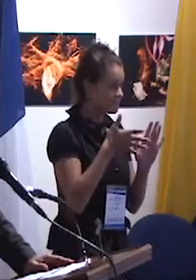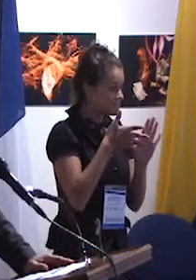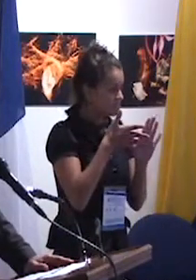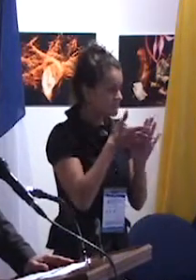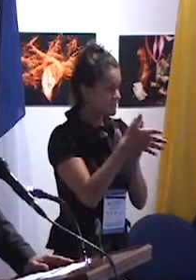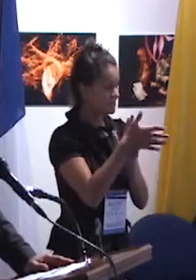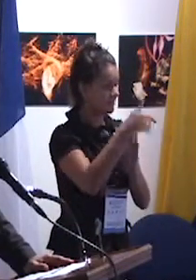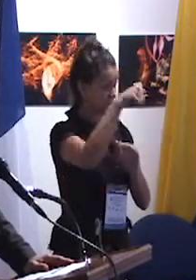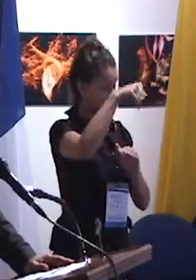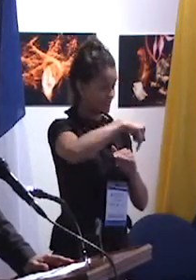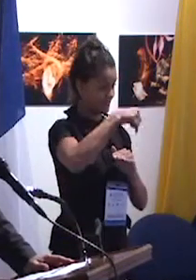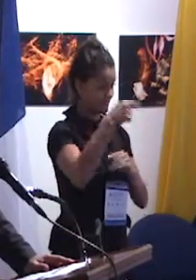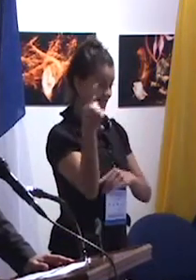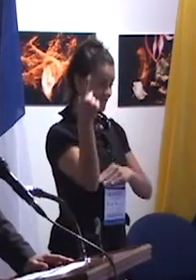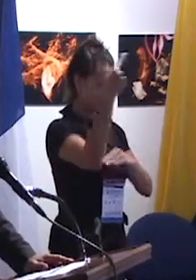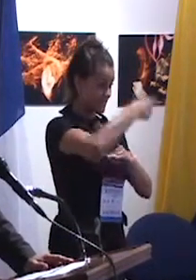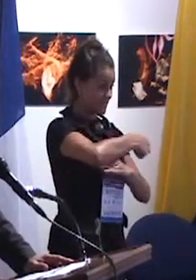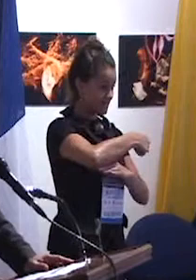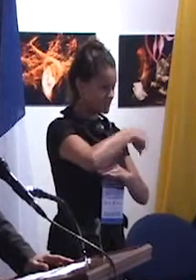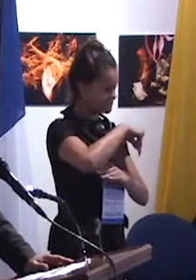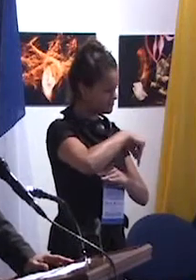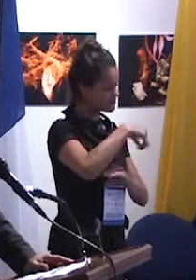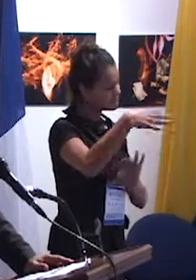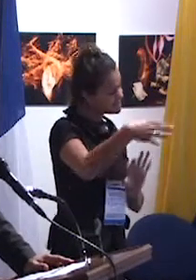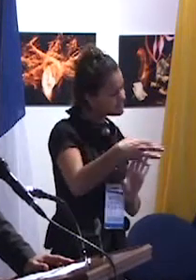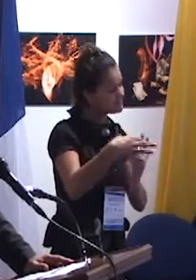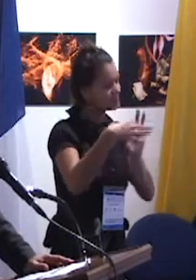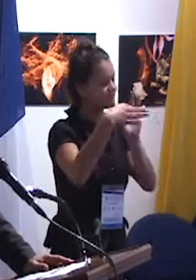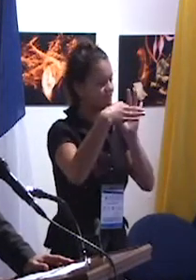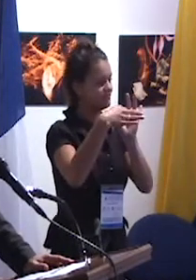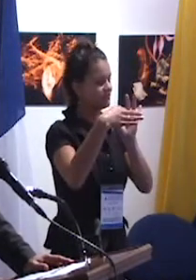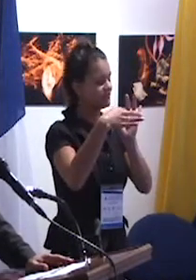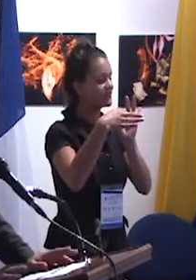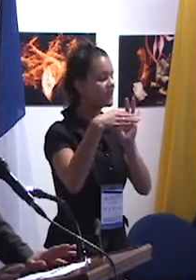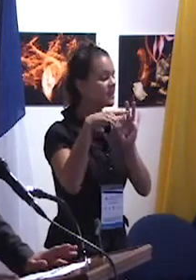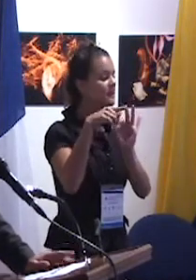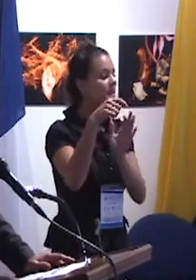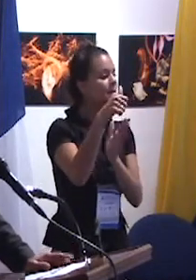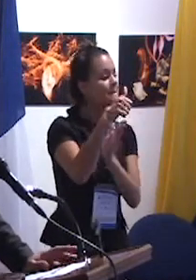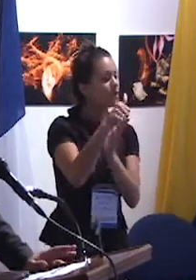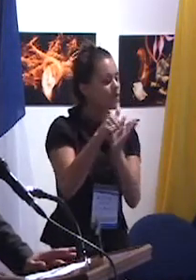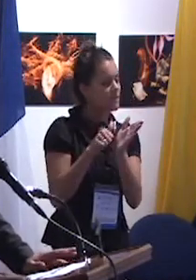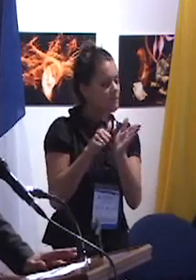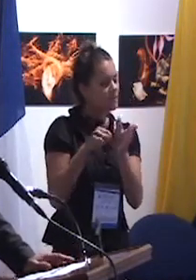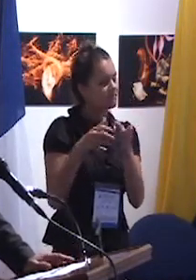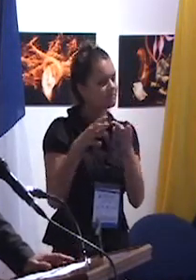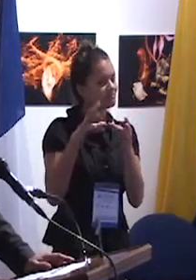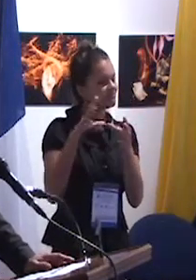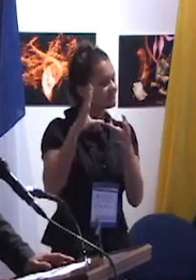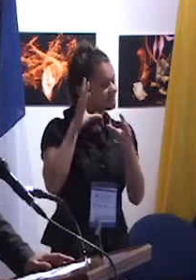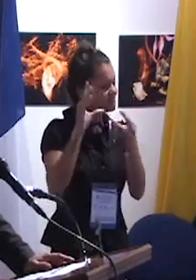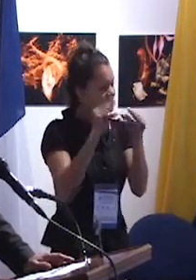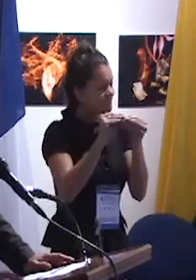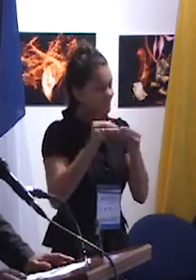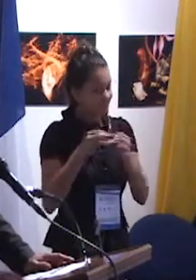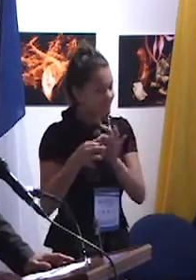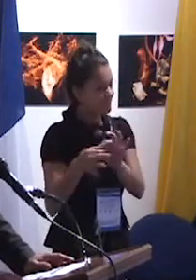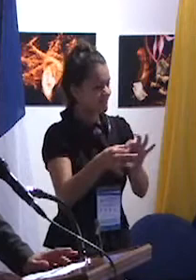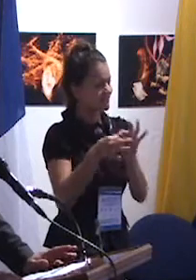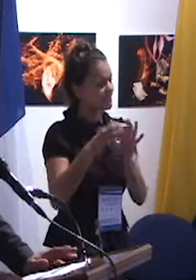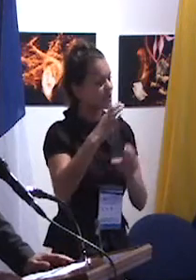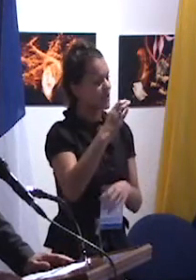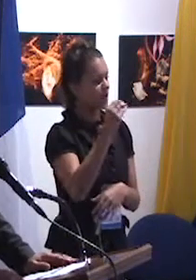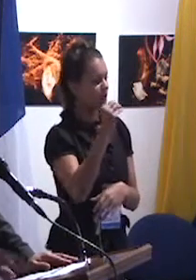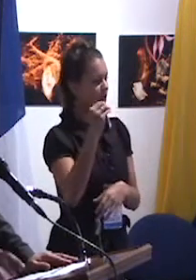articula a un programa de cooperación que me gustaría recordar un poco la temática general. Es un programa